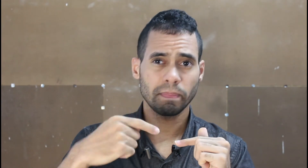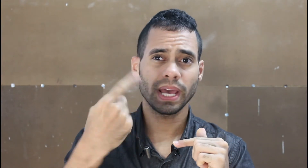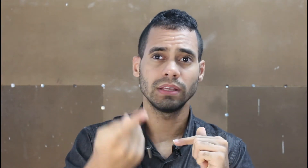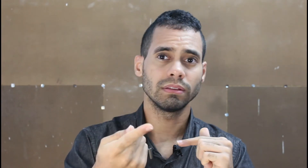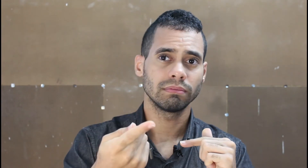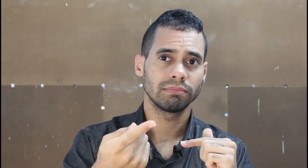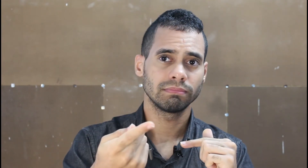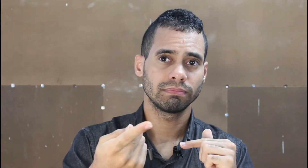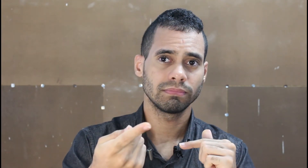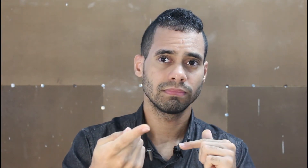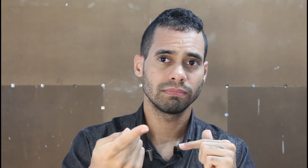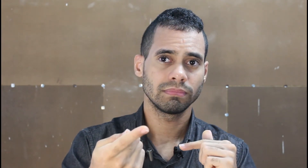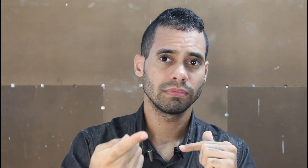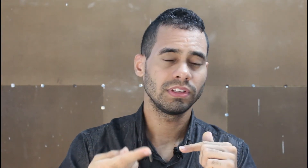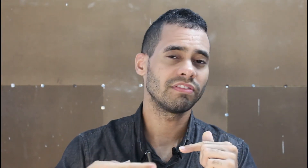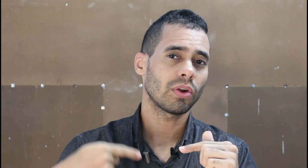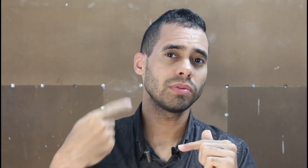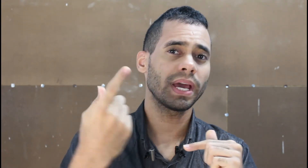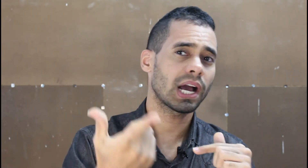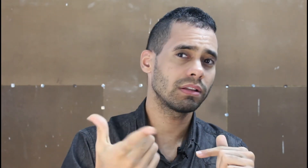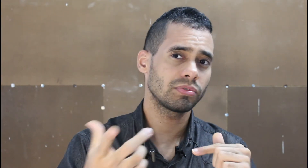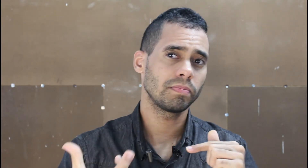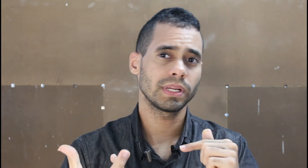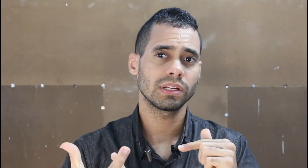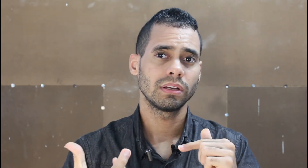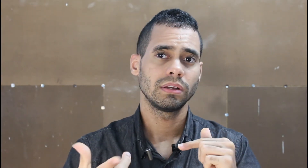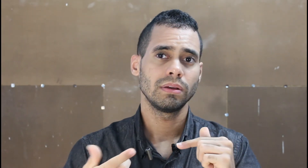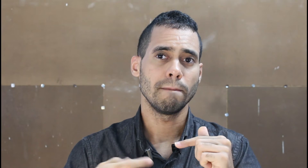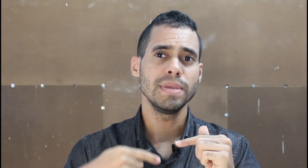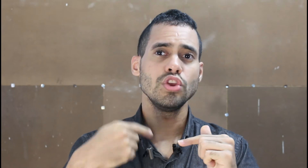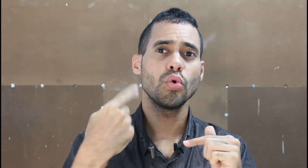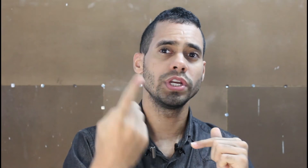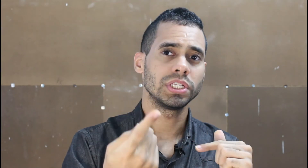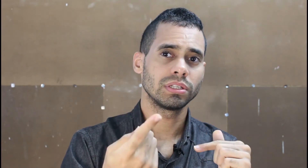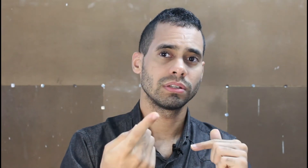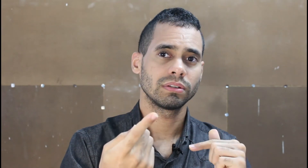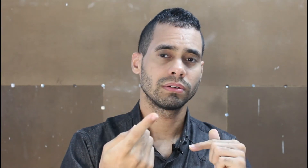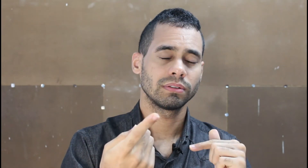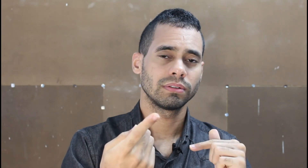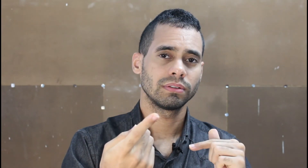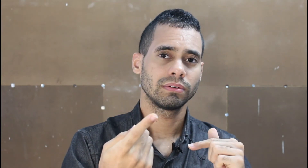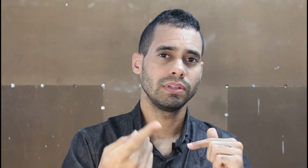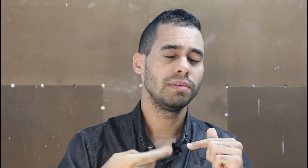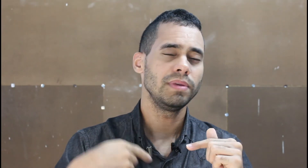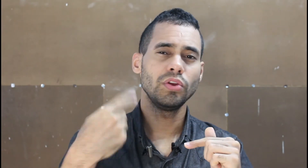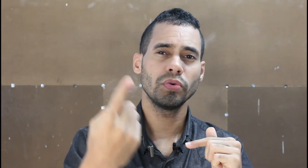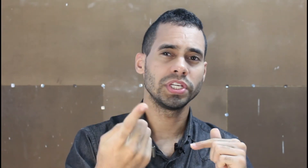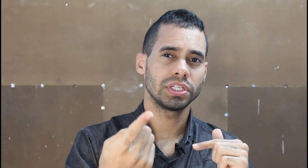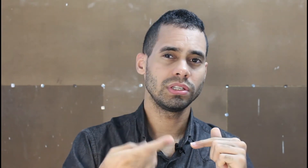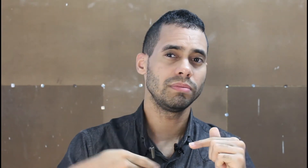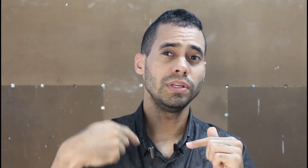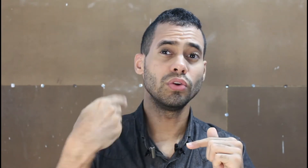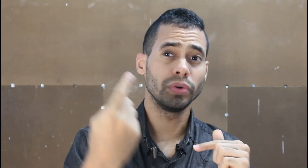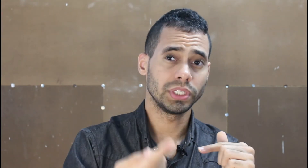perde em valor do mercado da sua empresa milhões e milhões e milhões.